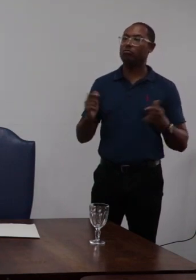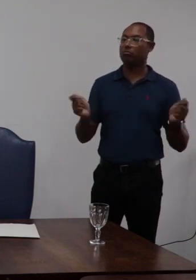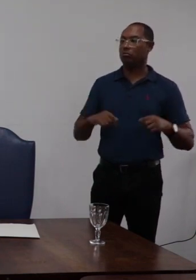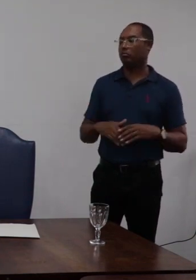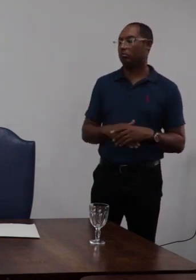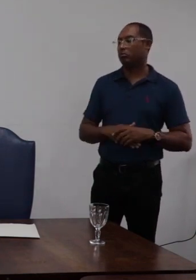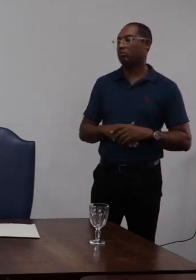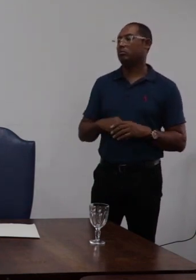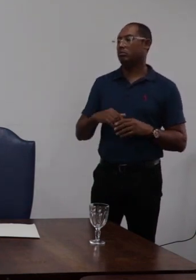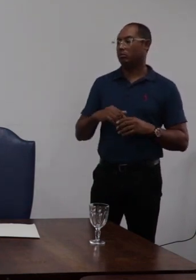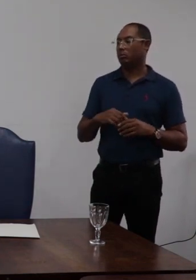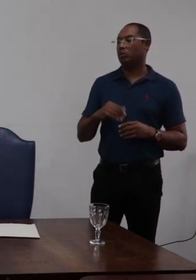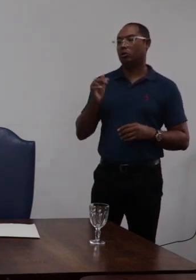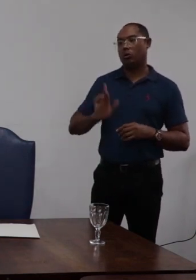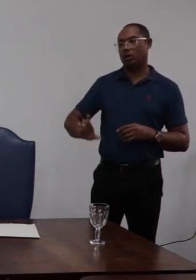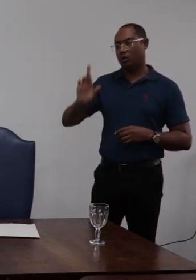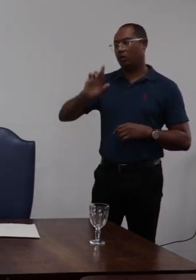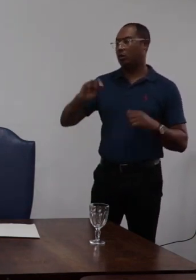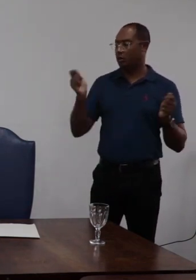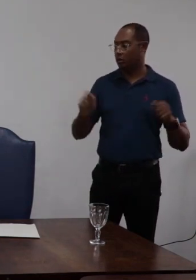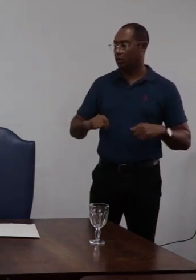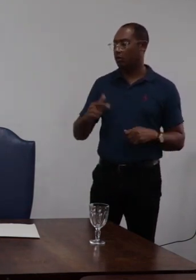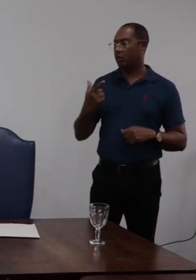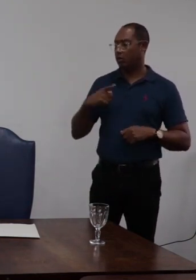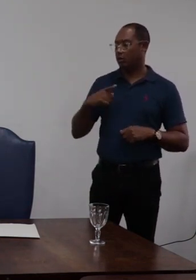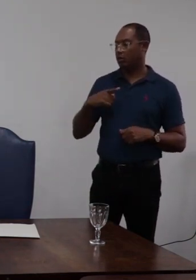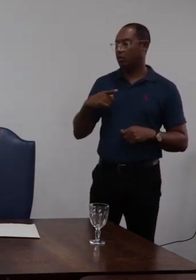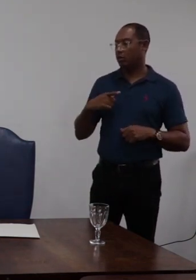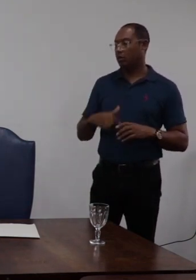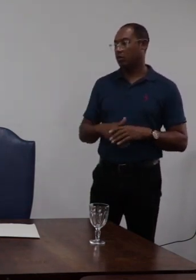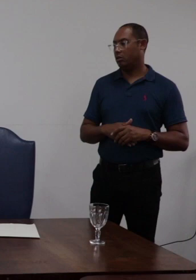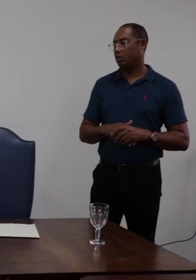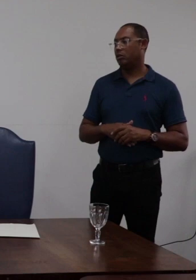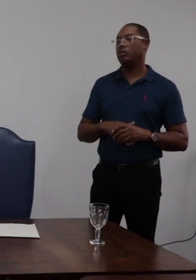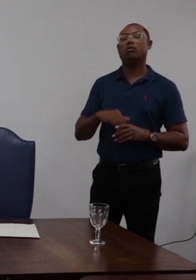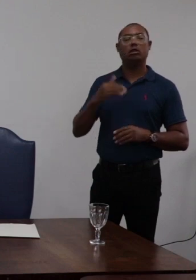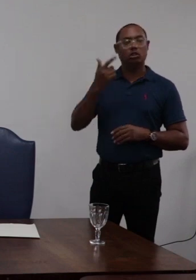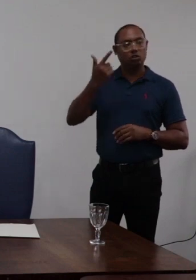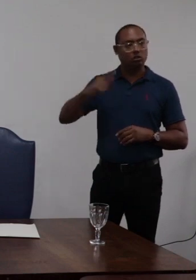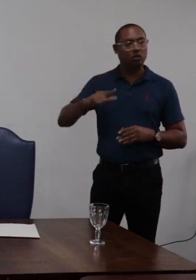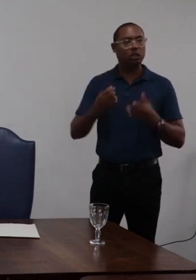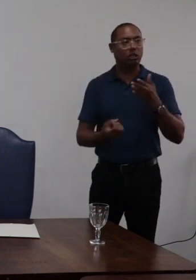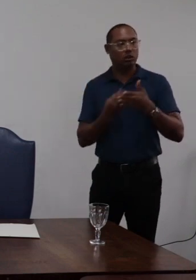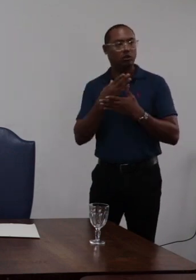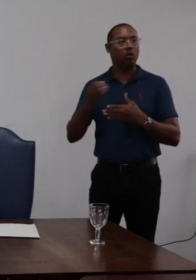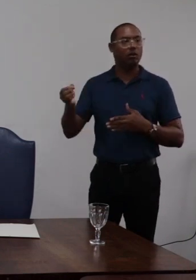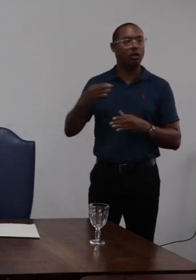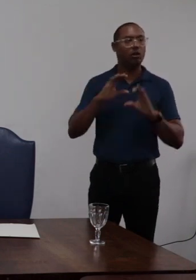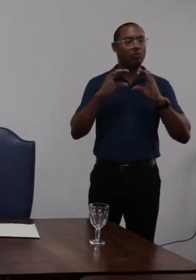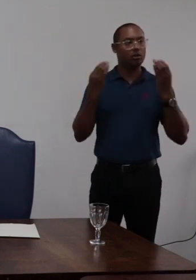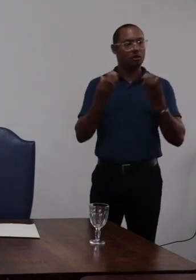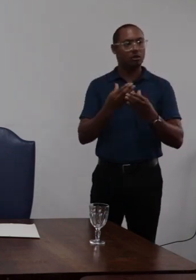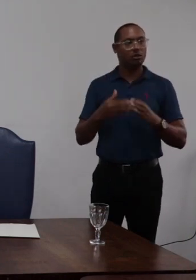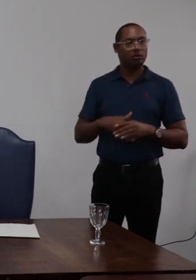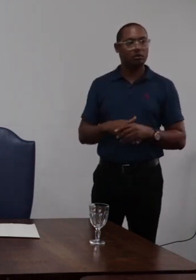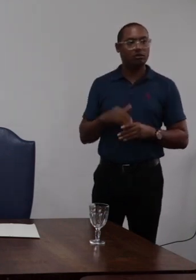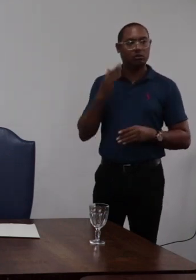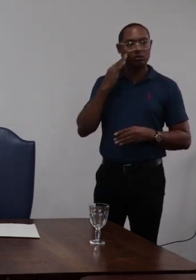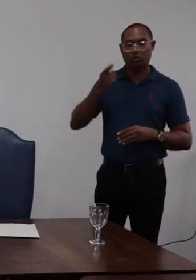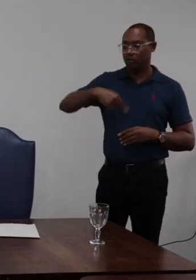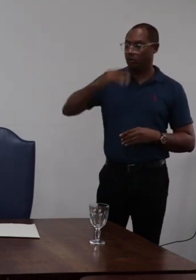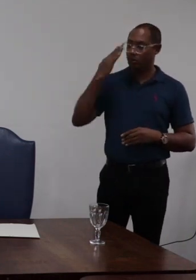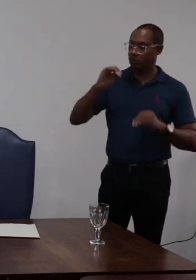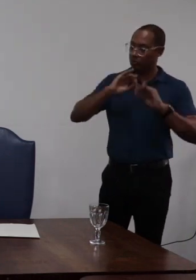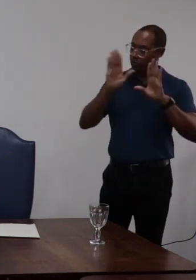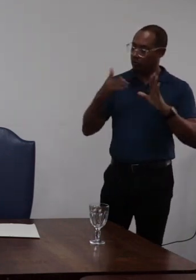o reitor poderia deliberar também por esse entendimento de criação de uma nova comissão o nosso entendimento